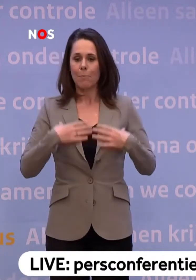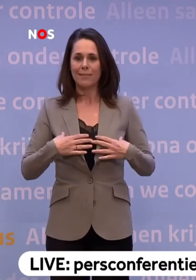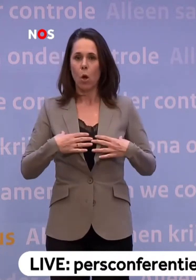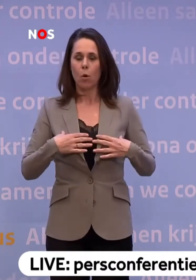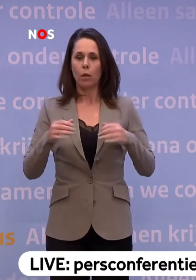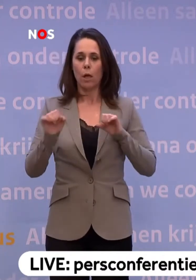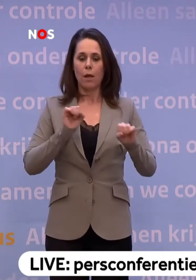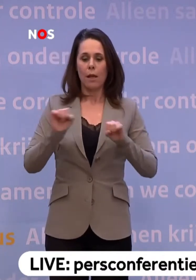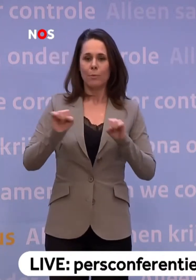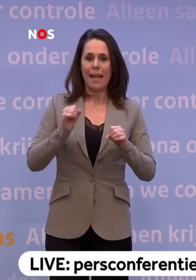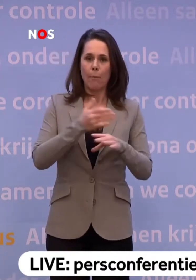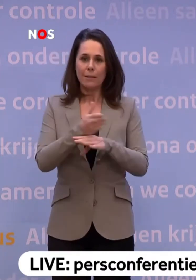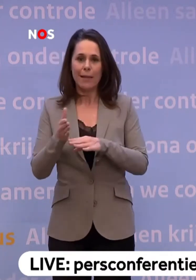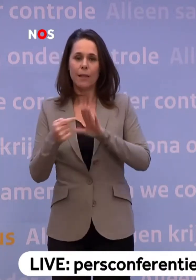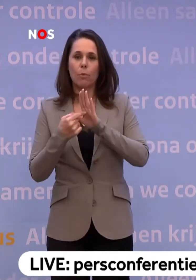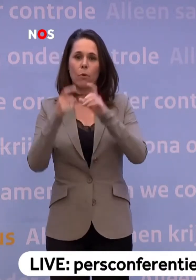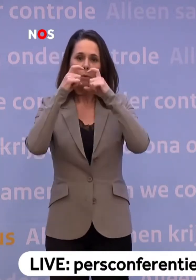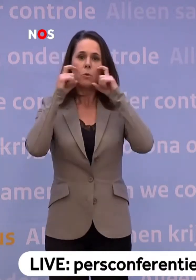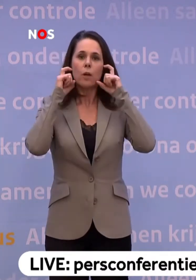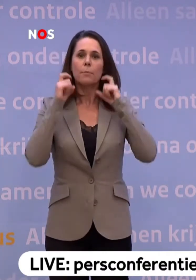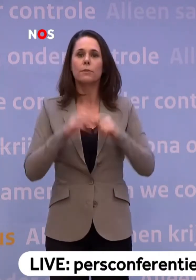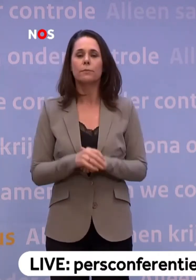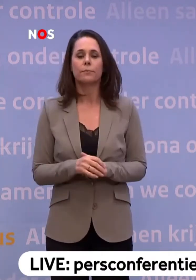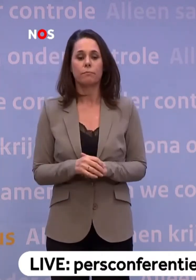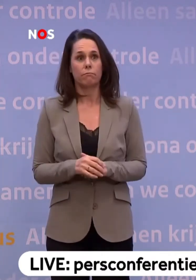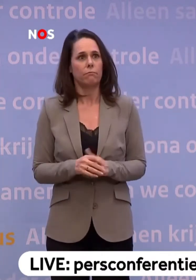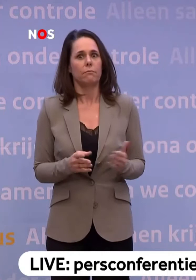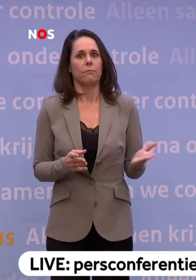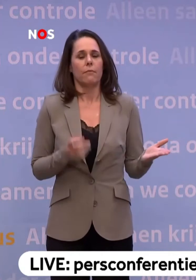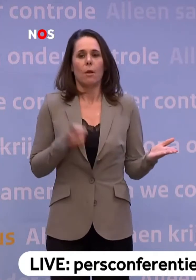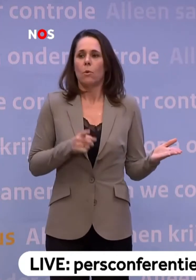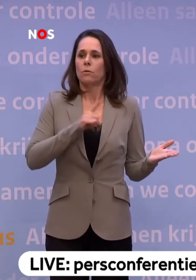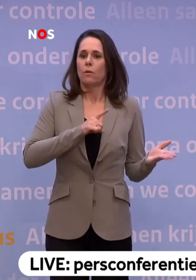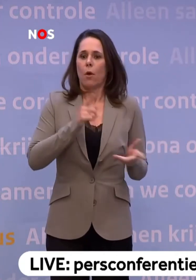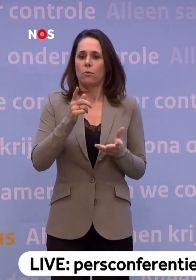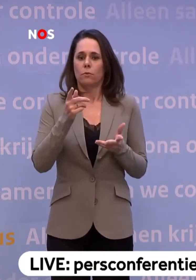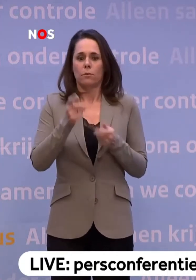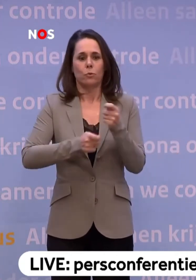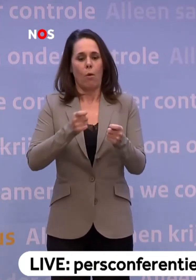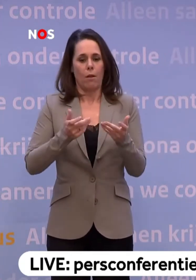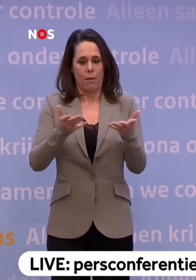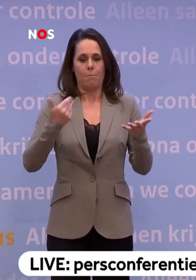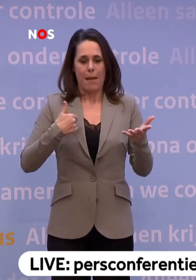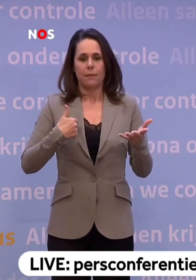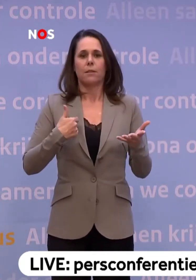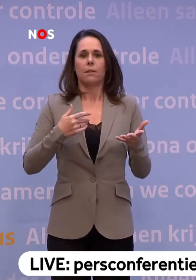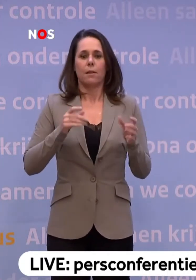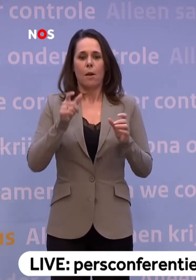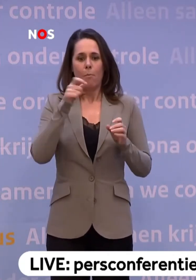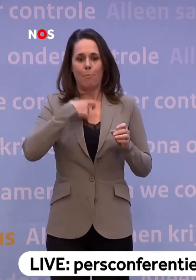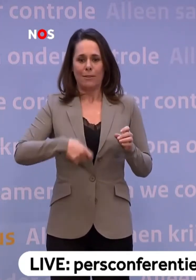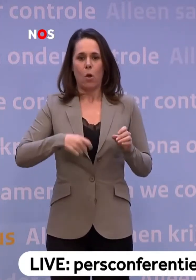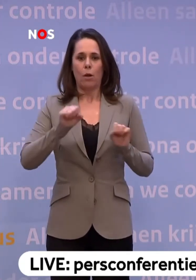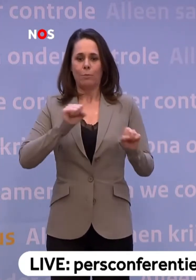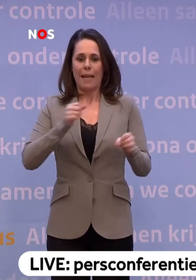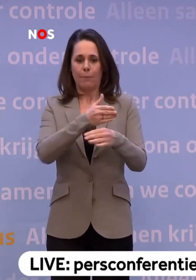Hoe is dat het bijvoorbeeld? Nou, we hebben gewoon te zorgen... ...dat we mensen voldoende hebben te voorzien... ...van persoonlijke beschermingsmiddelen. Daar